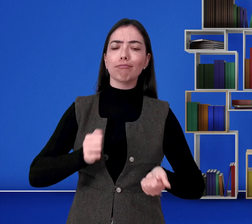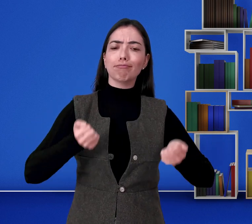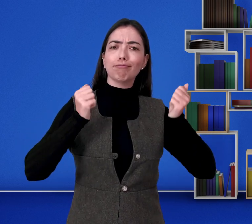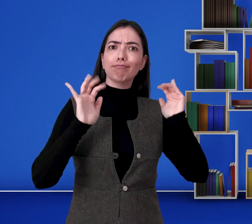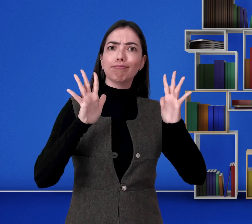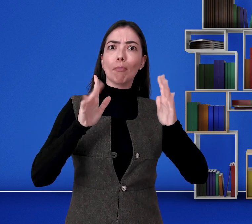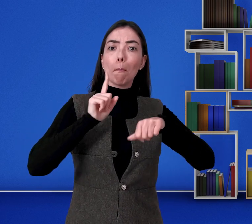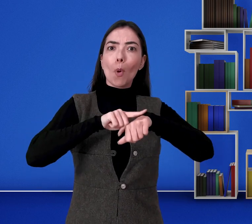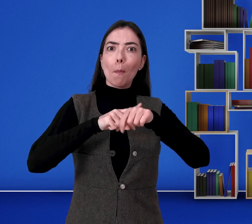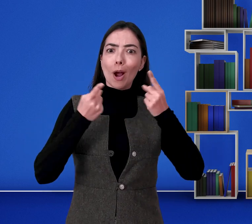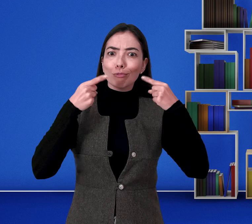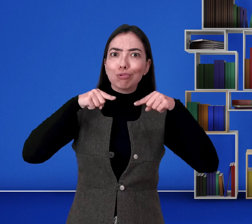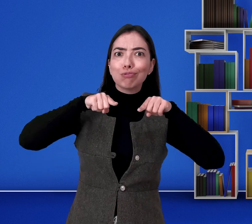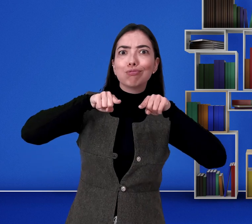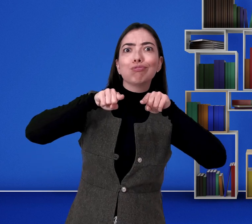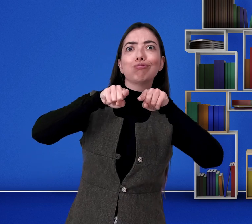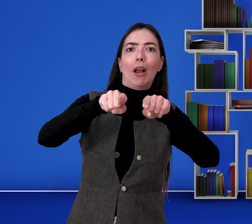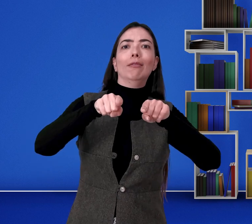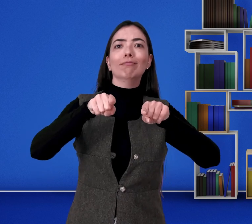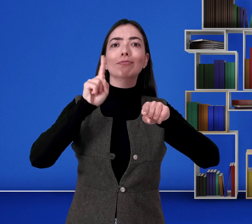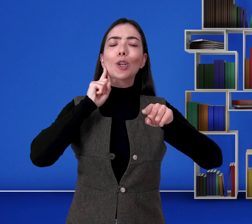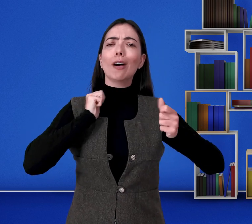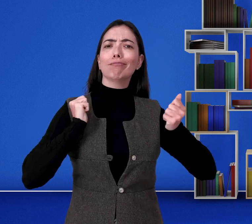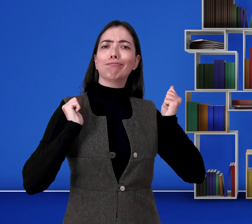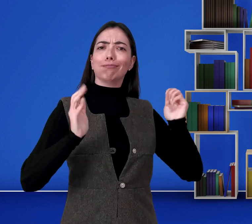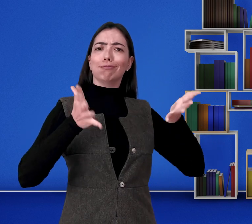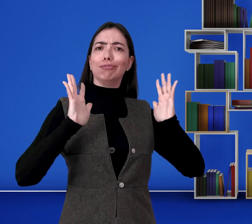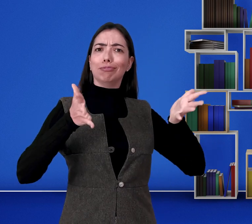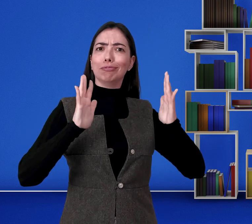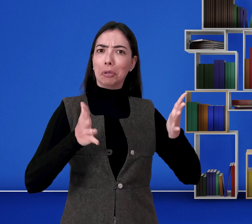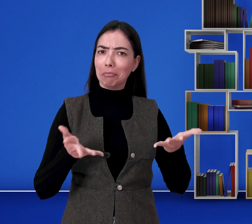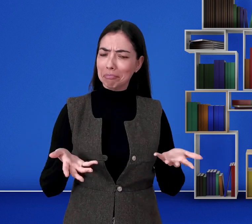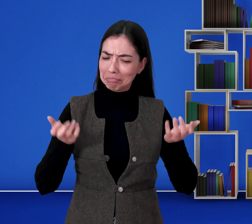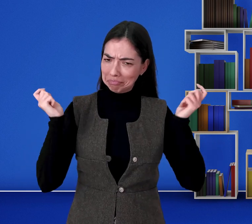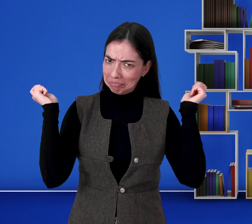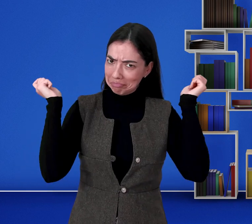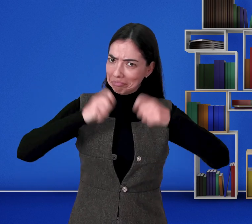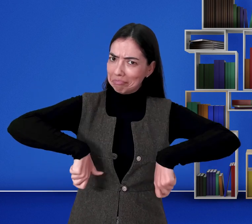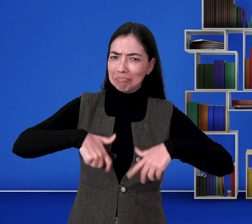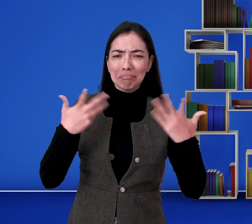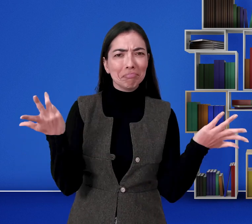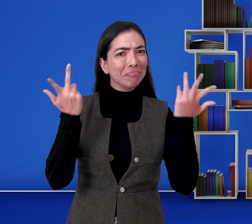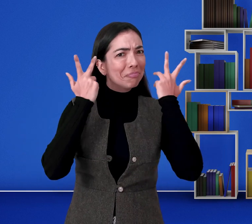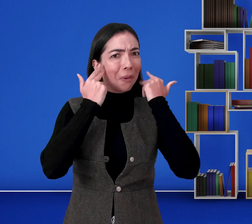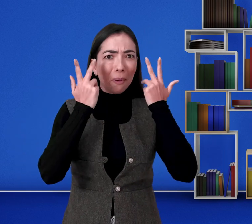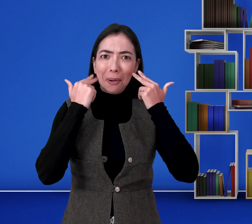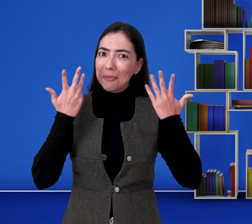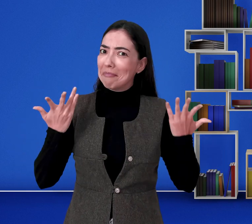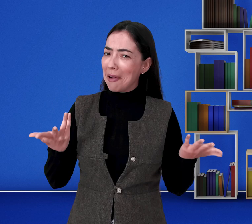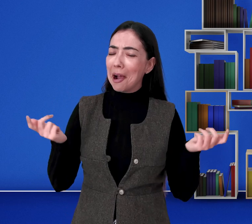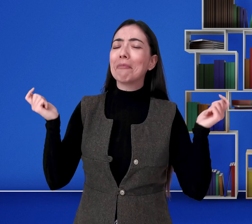surdo vê e interpreta simultaneamente. Viu? É super normal e capaz.